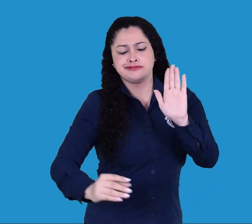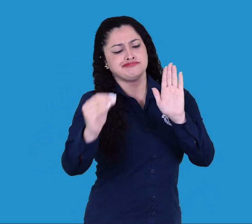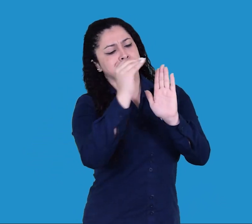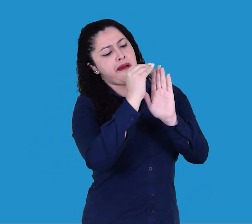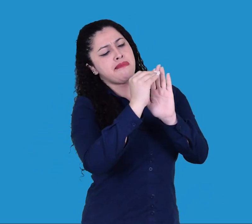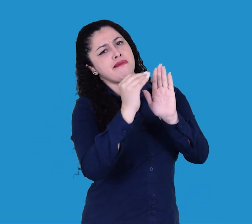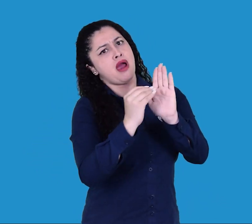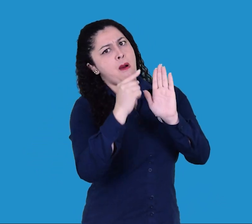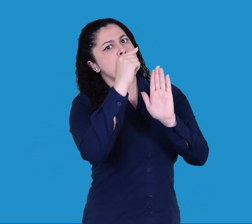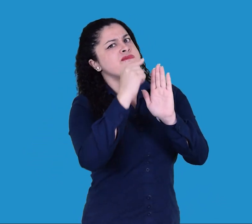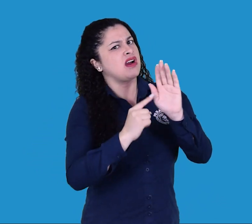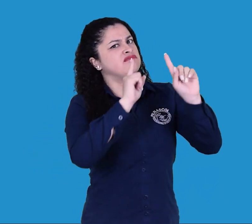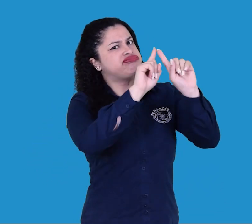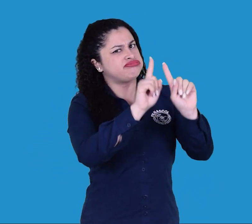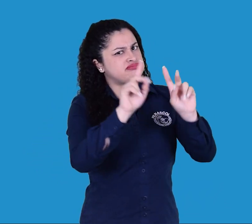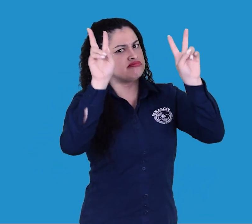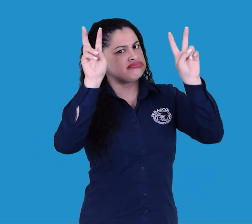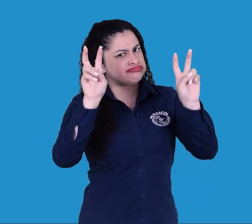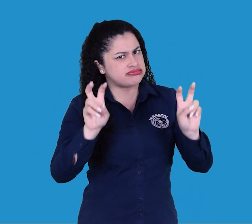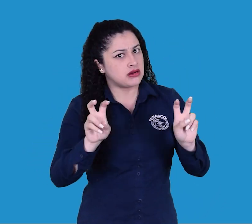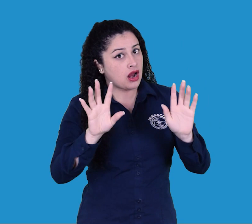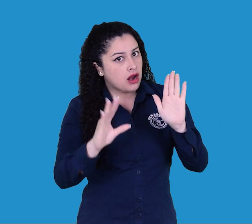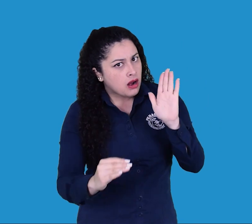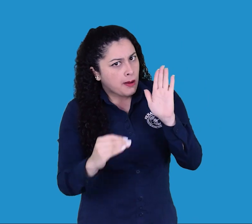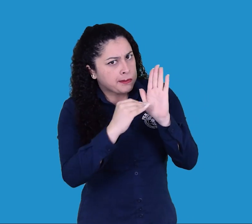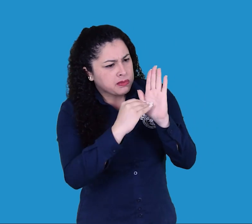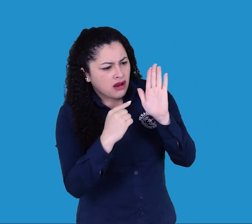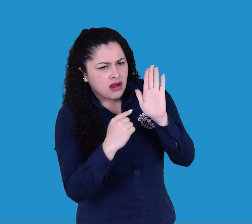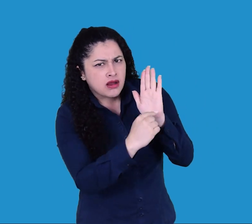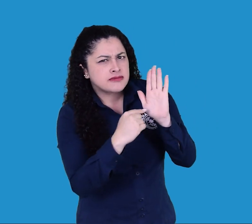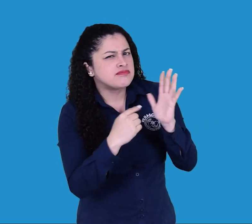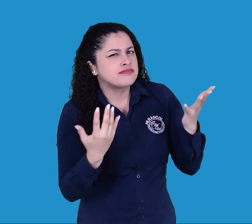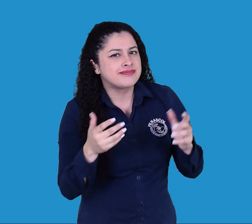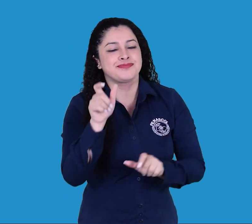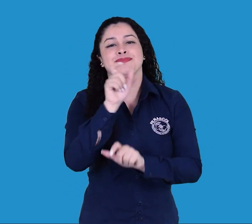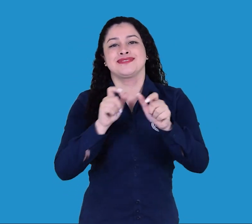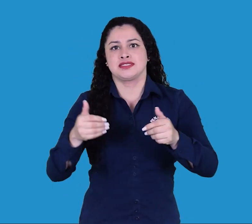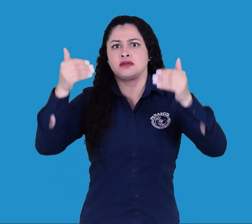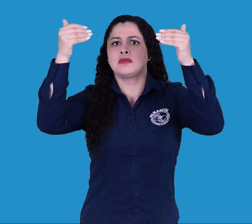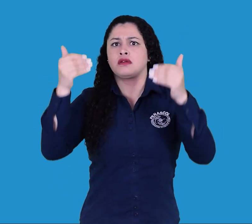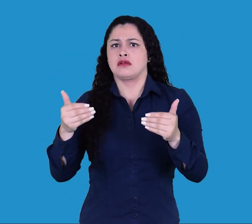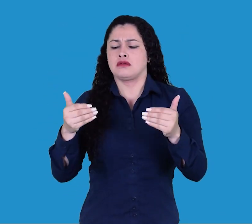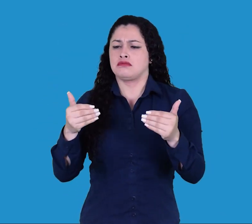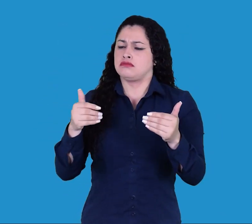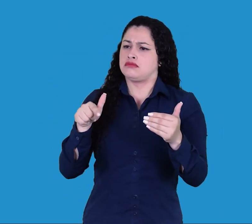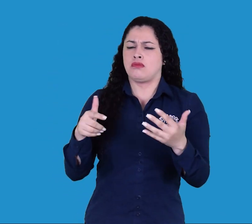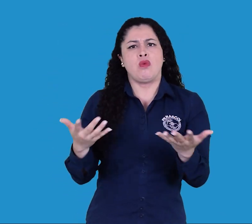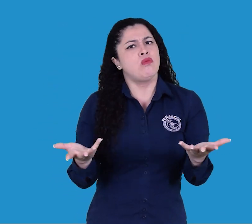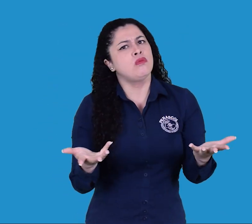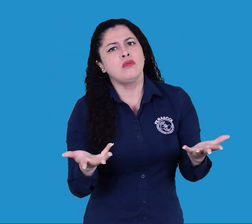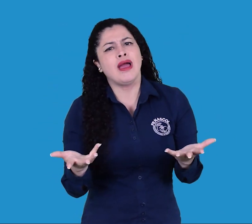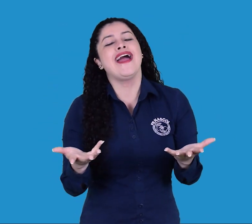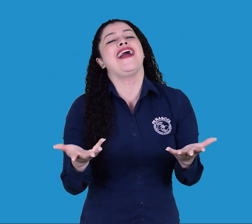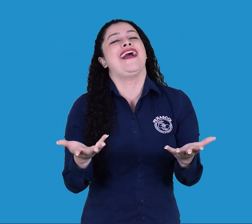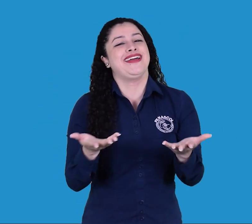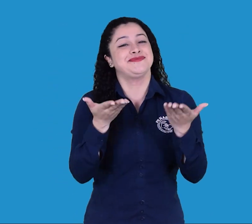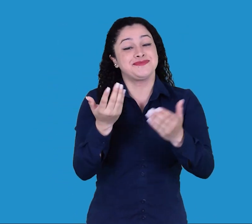y es importante que las personas con discapacidad estén incluidas. Por esta razón, el pasado